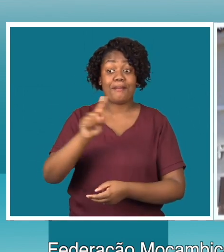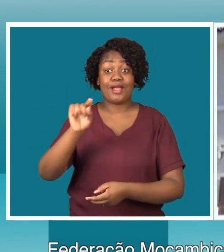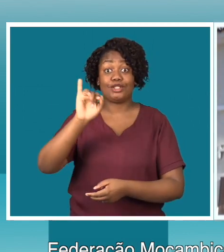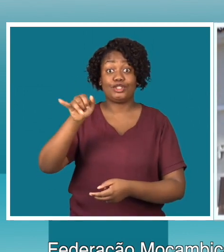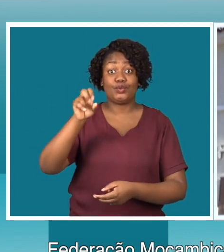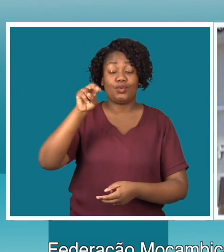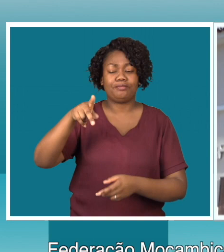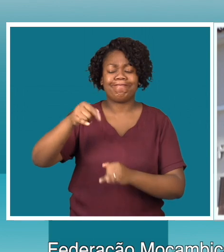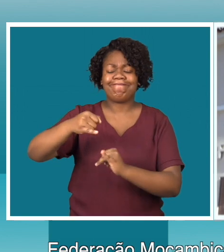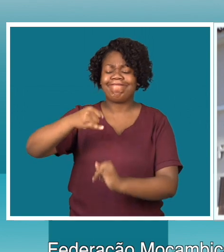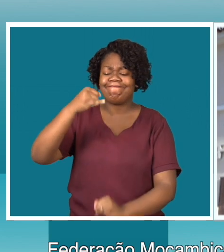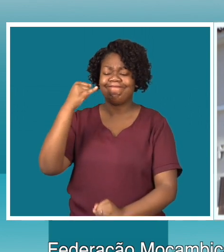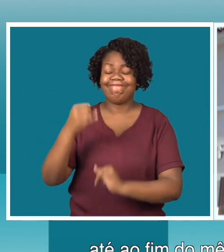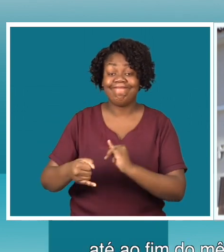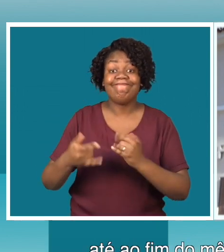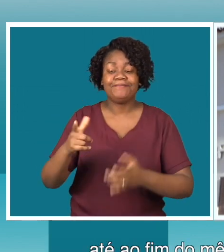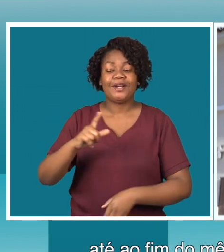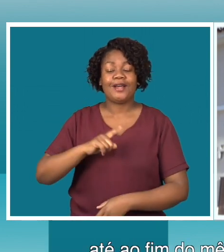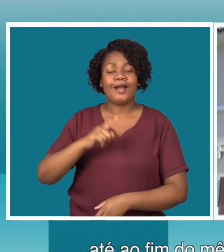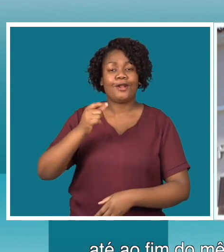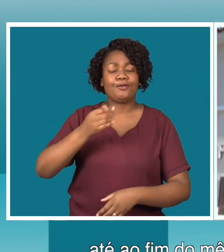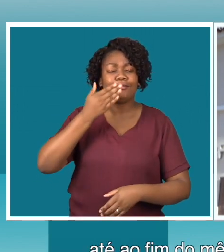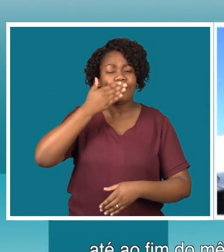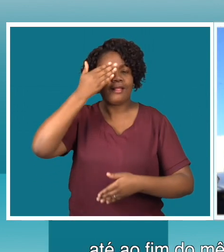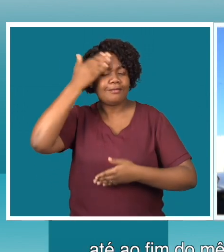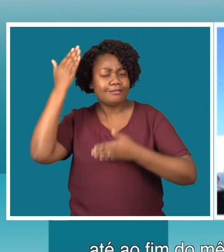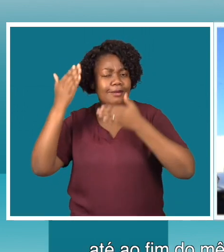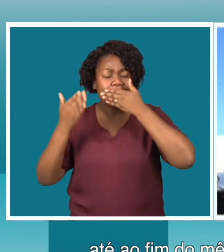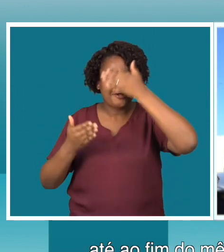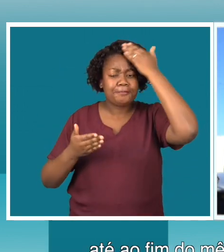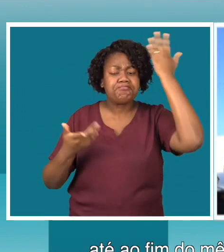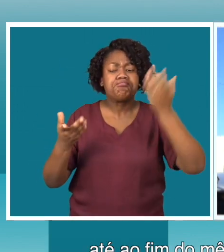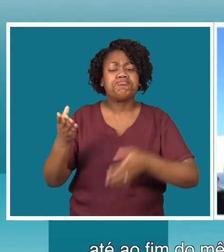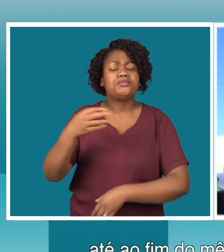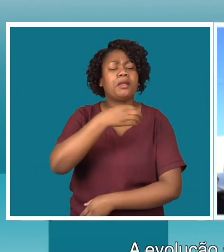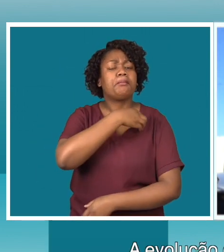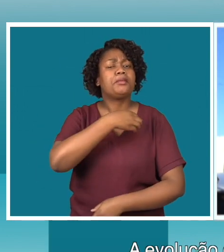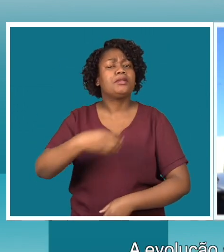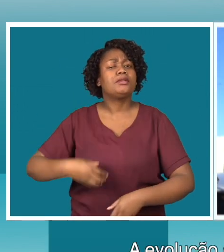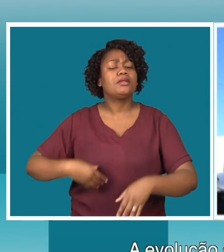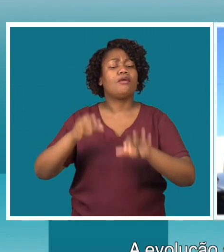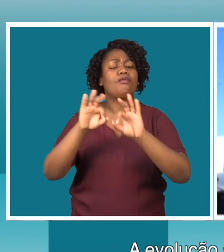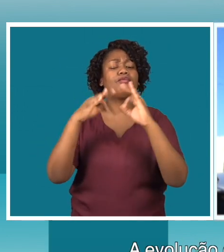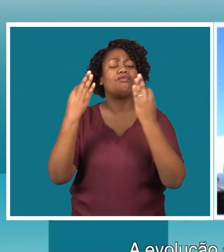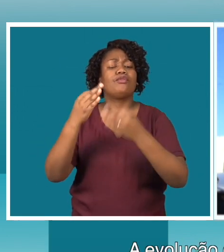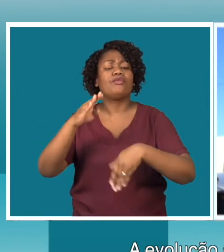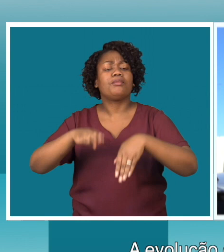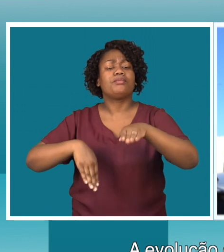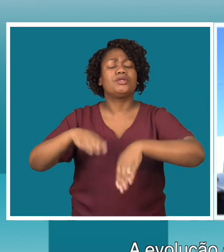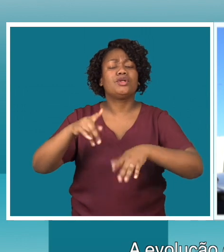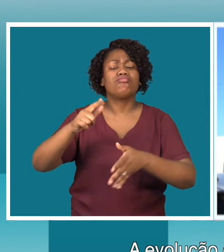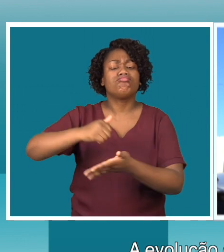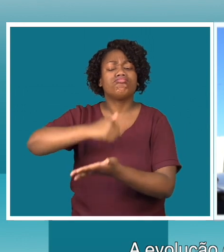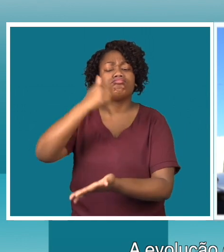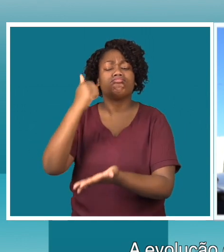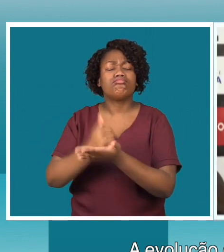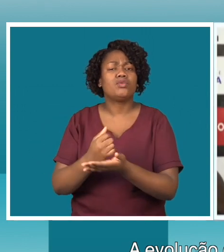Abel Xavier, até ao fim do mês de junho do ano em curso. A evolução das seleções nacionais